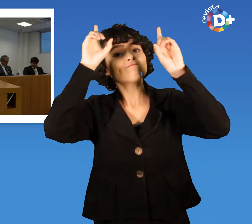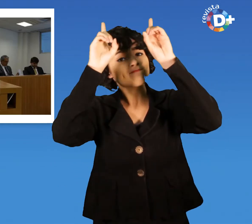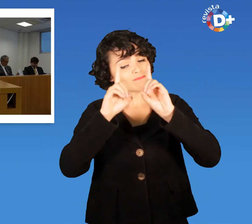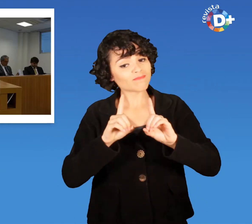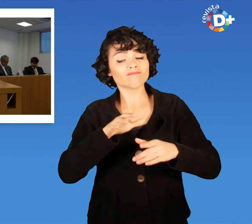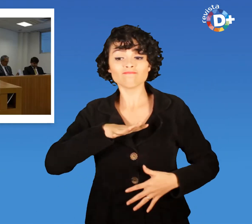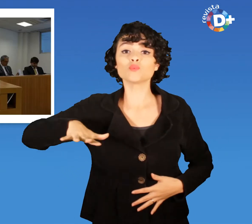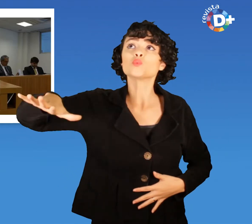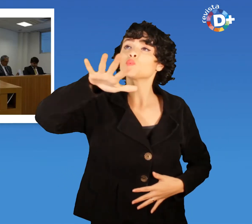São Paulo